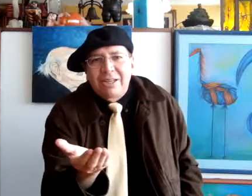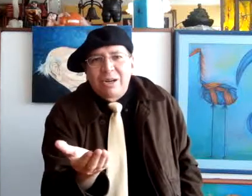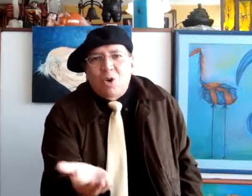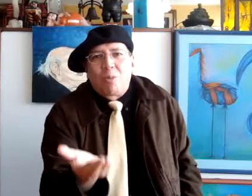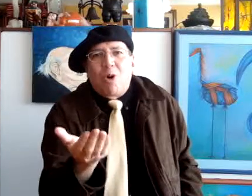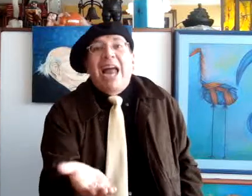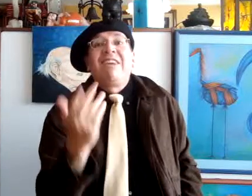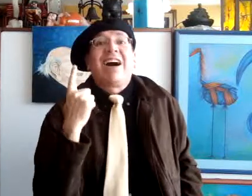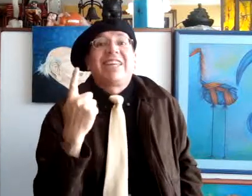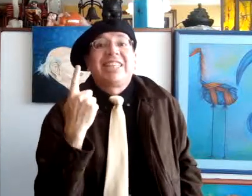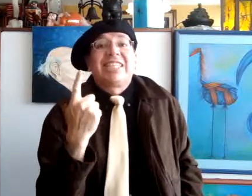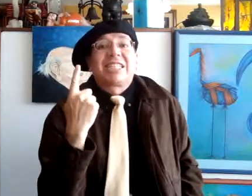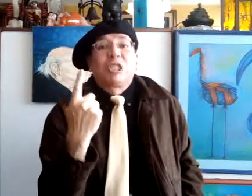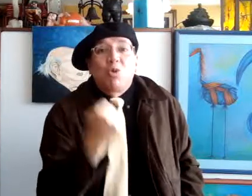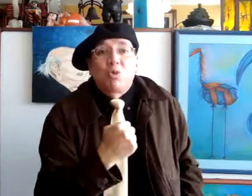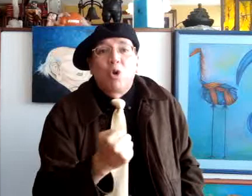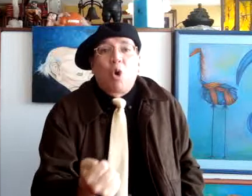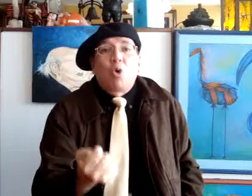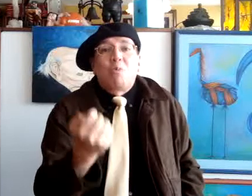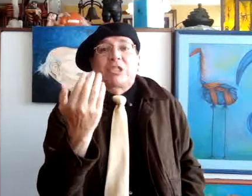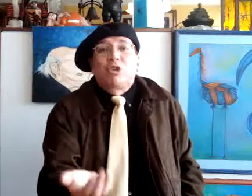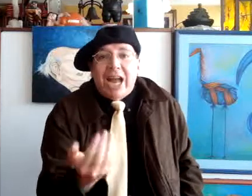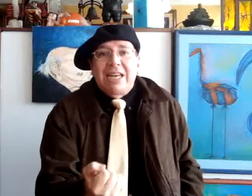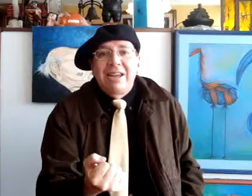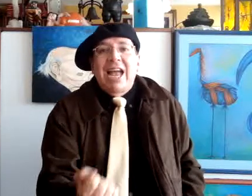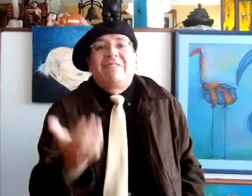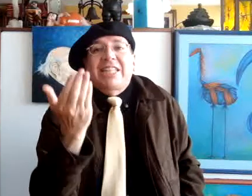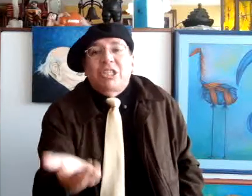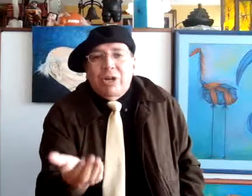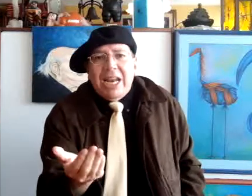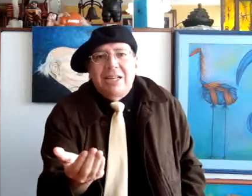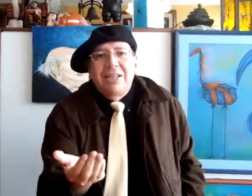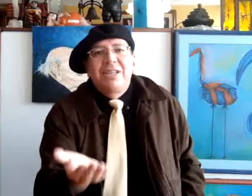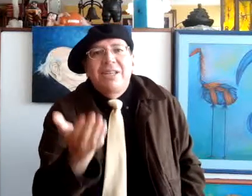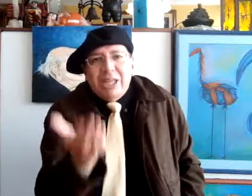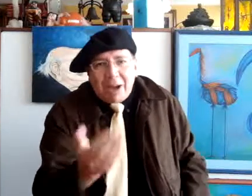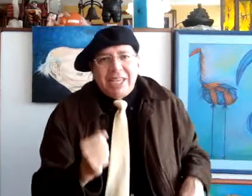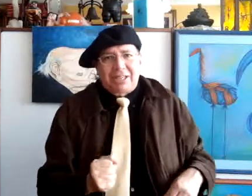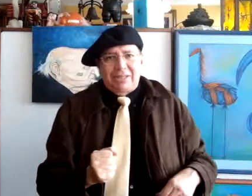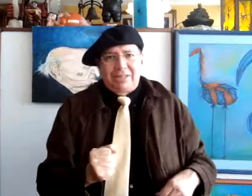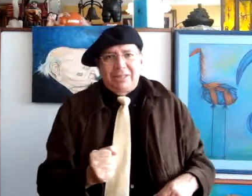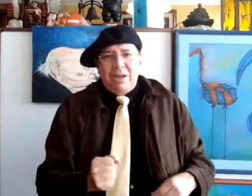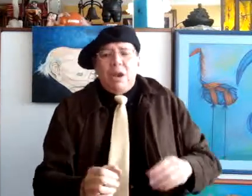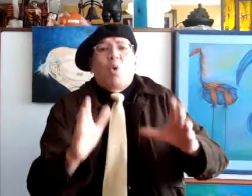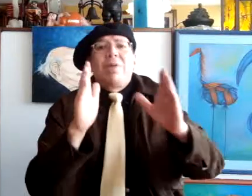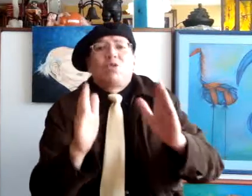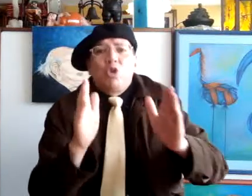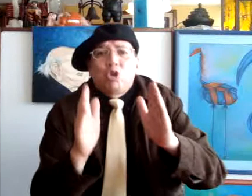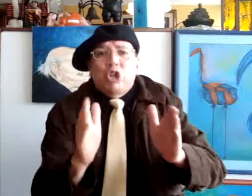como alfabetización ocupacional, habitacional, Niemeyer. Cuando no se